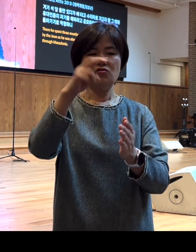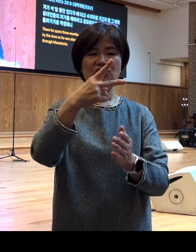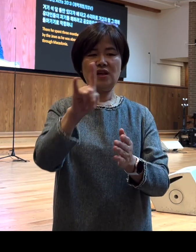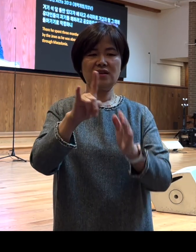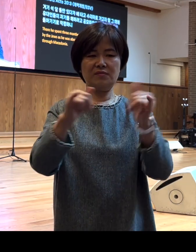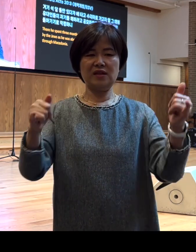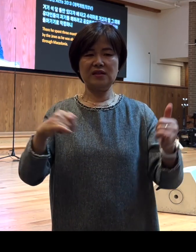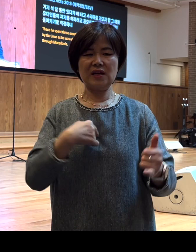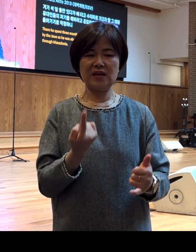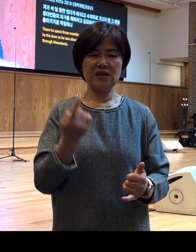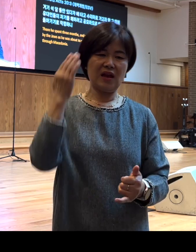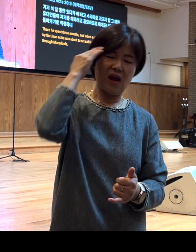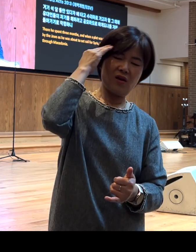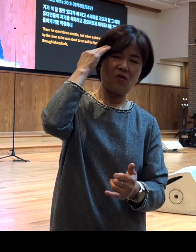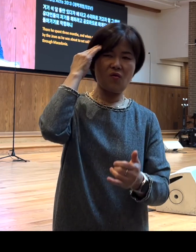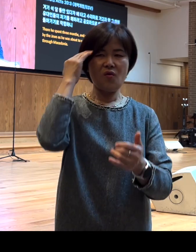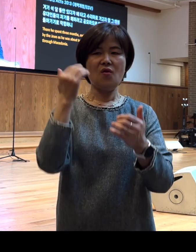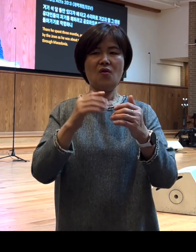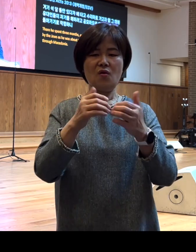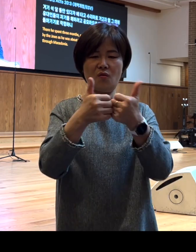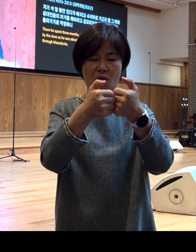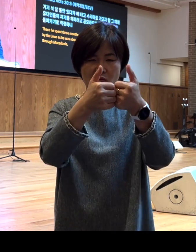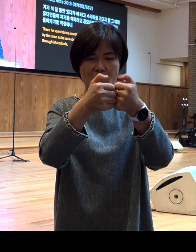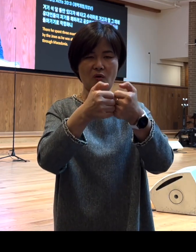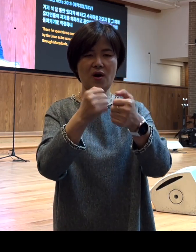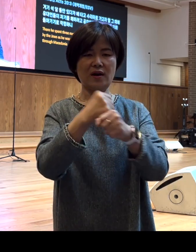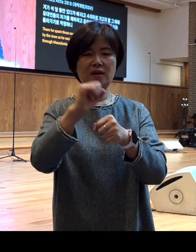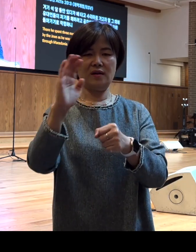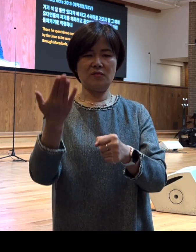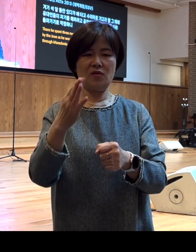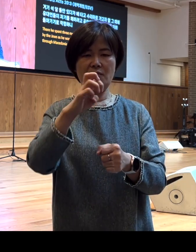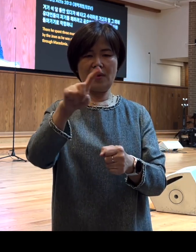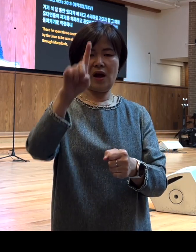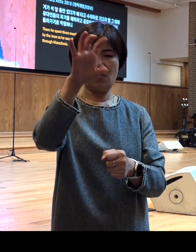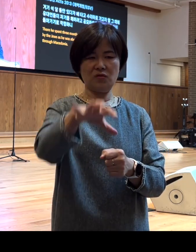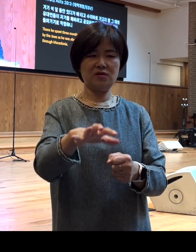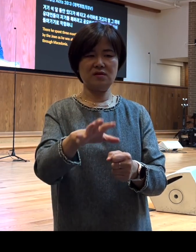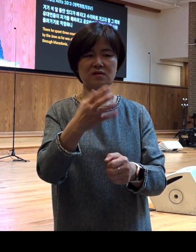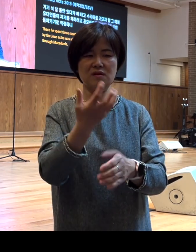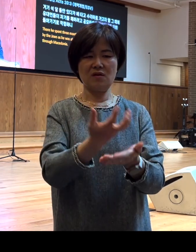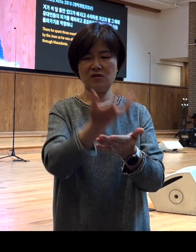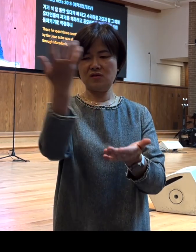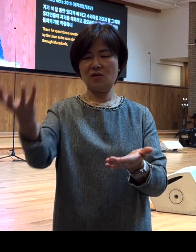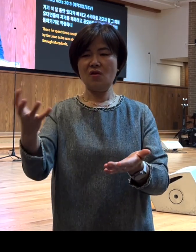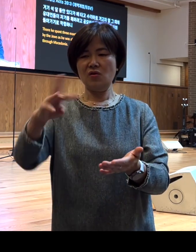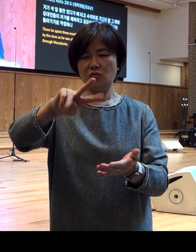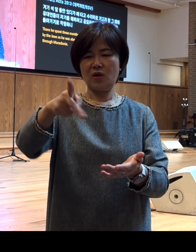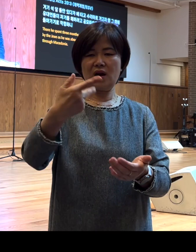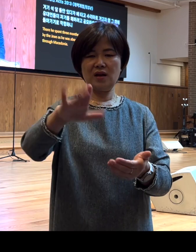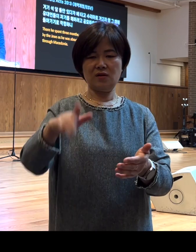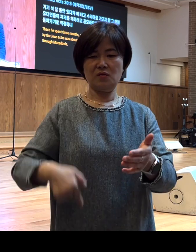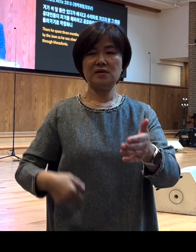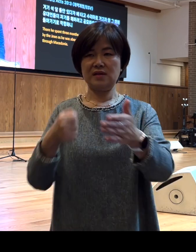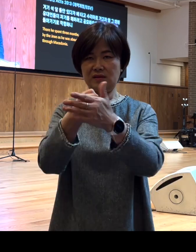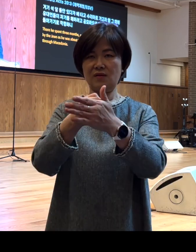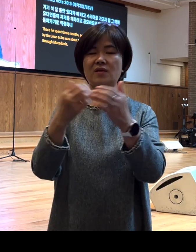자기를 해하려고 공모함으로 마게도냐를 거쳐 돌아가기로 작정하니 그럼 바울이